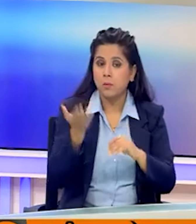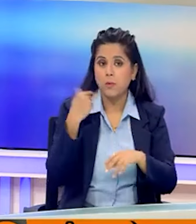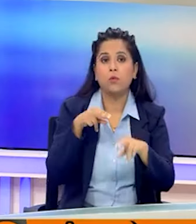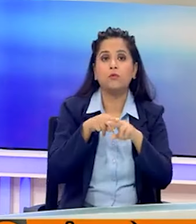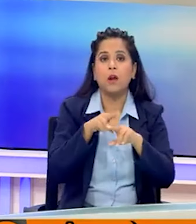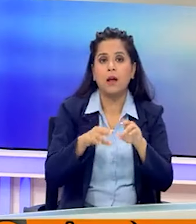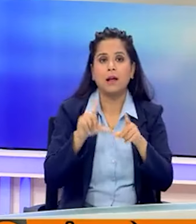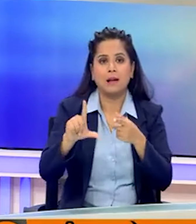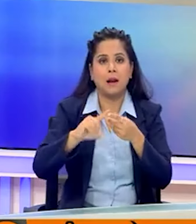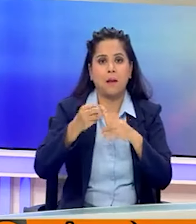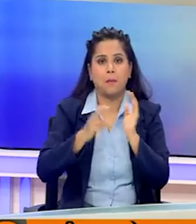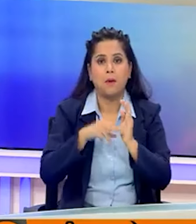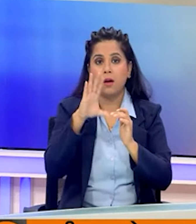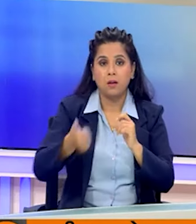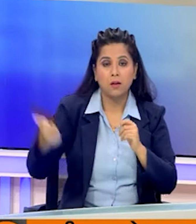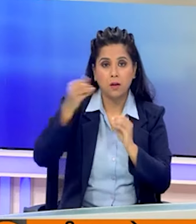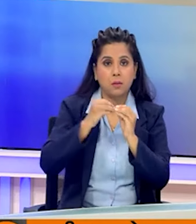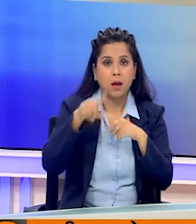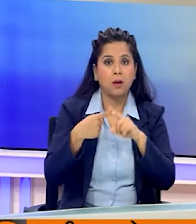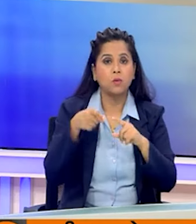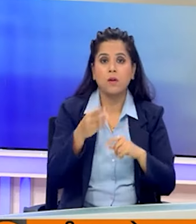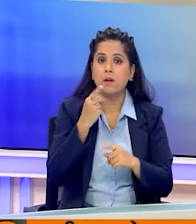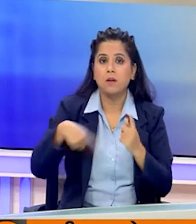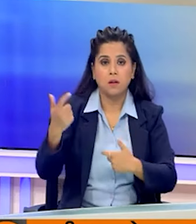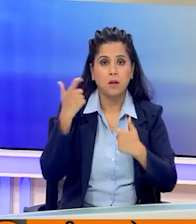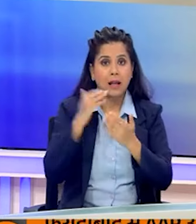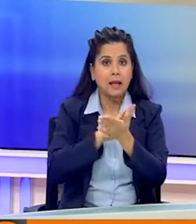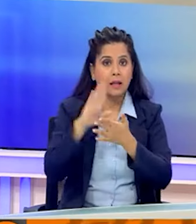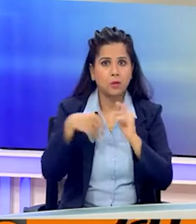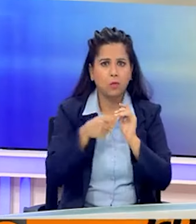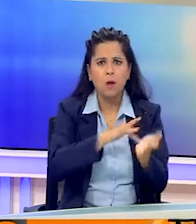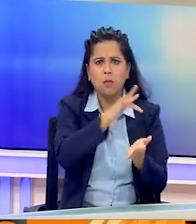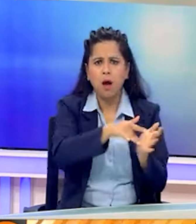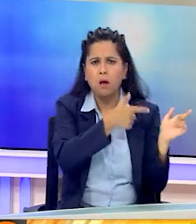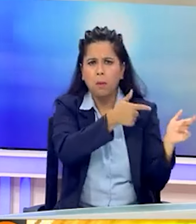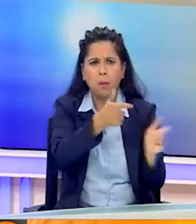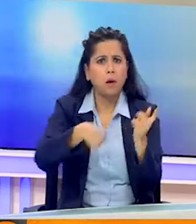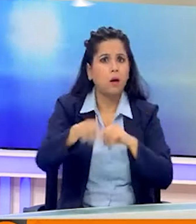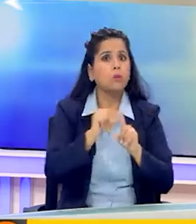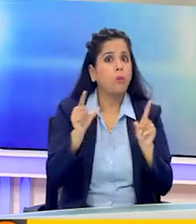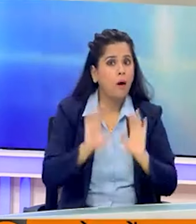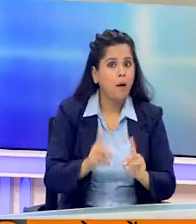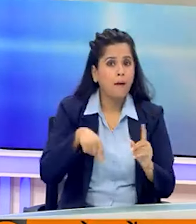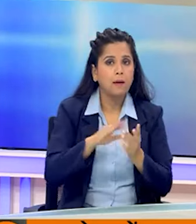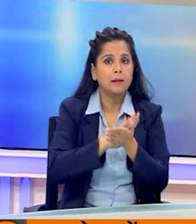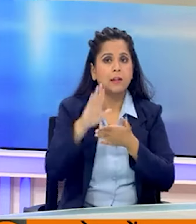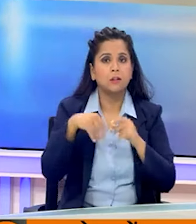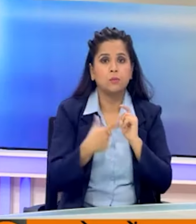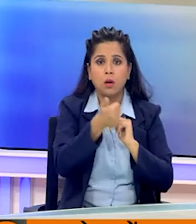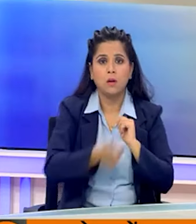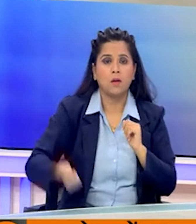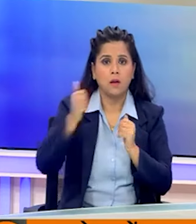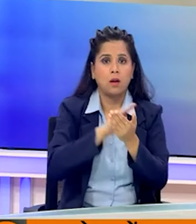शुक्रवार को लेबनान की रास्थानी बैरूत में इस्राइली सेना ने हिजबुला के ठिकानों पर हवाई हमले किये थे जिसमें हिजबुला प्रभुख